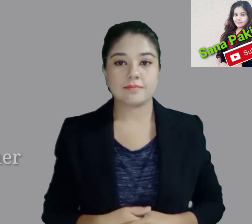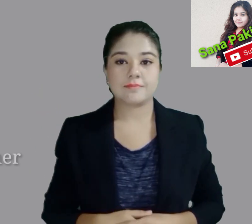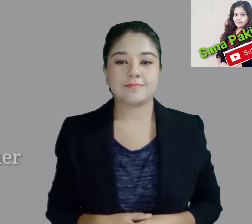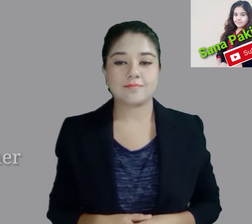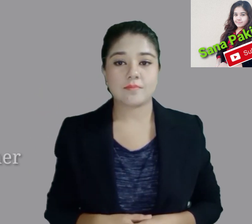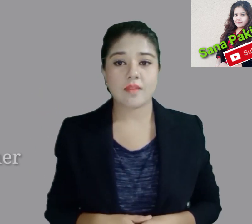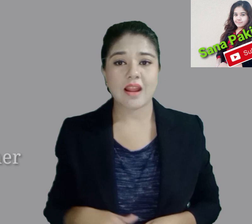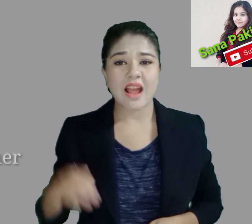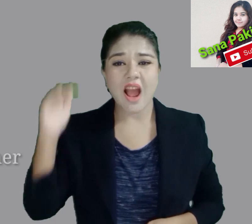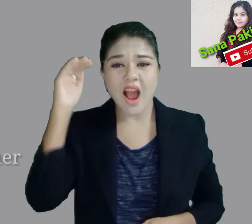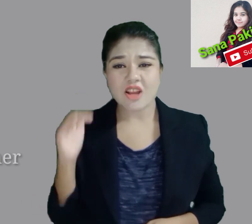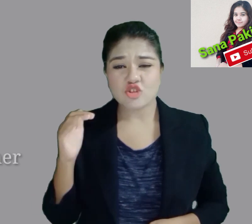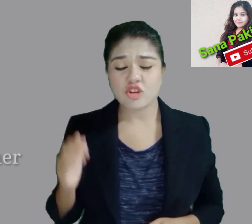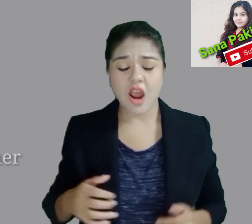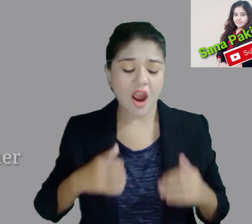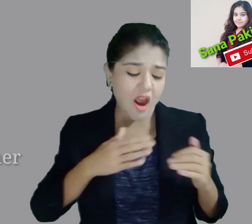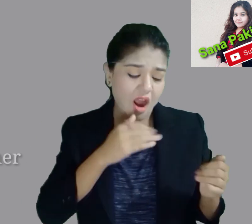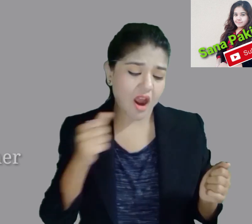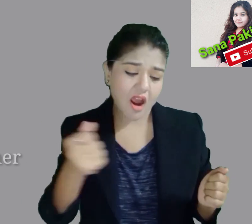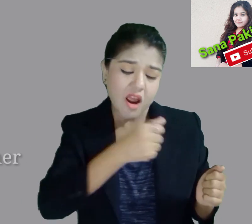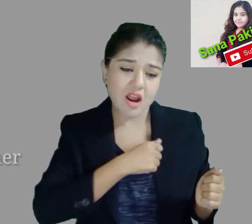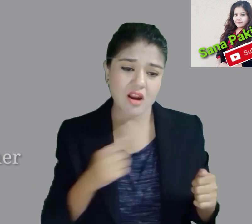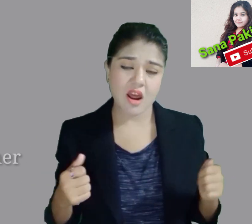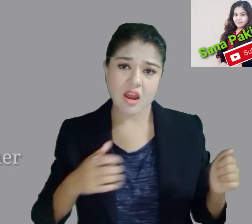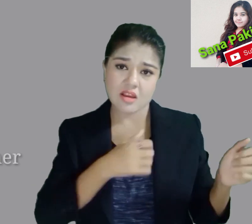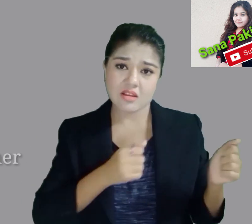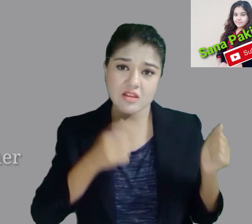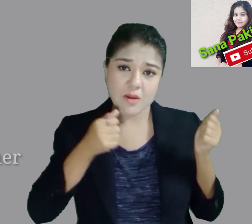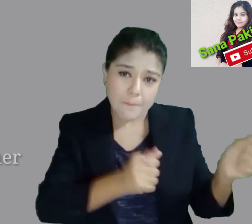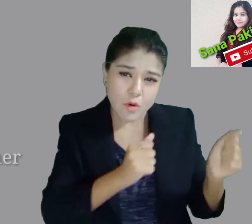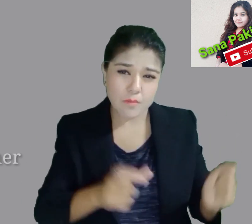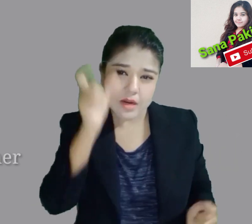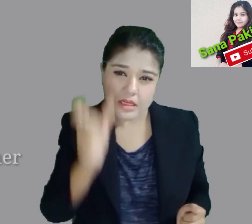مانی کو نیشن کو